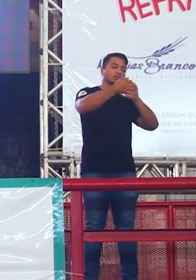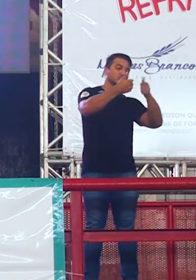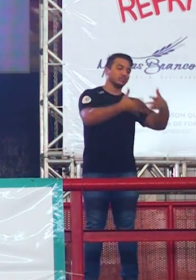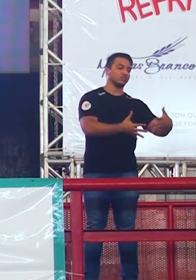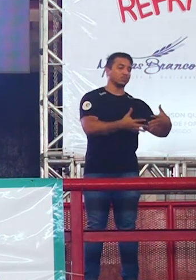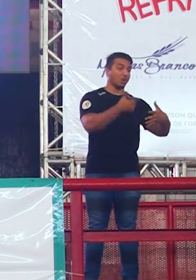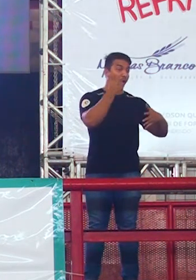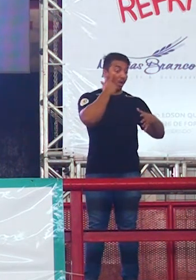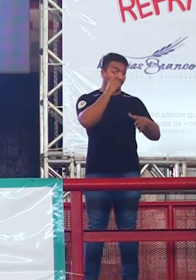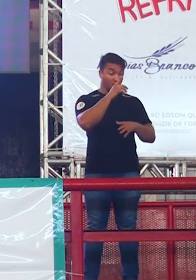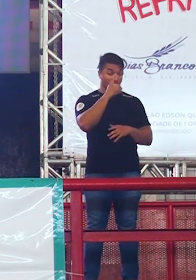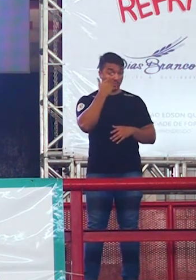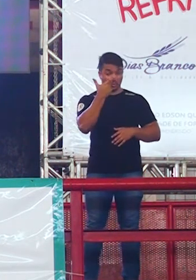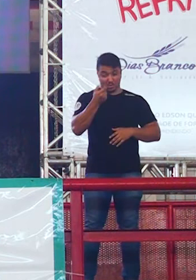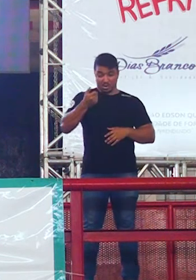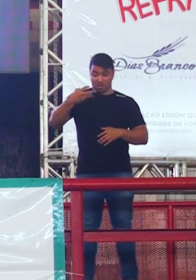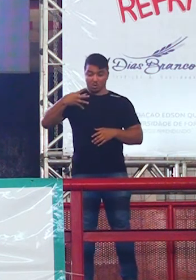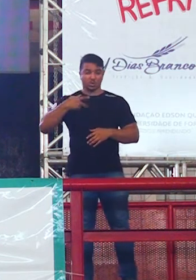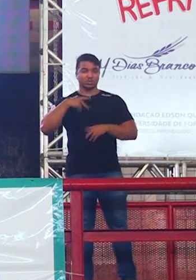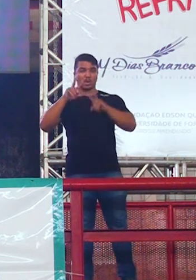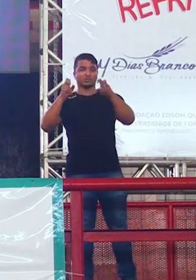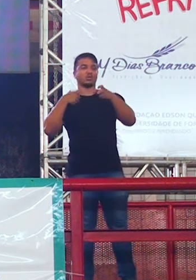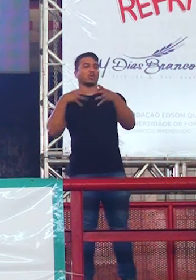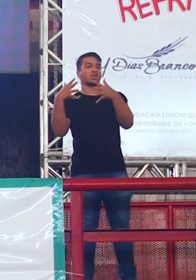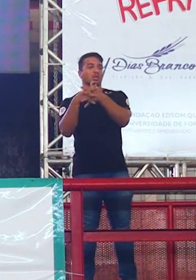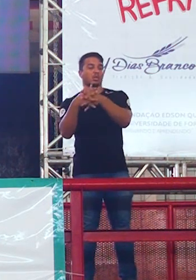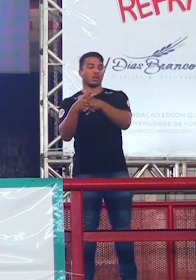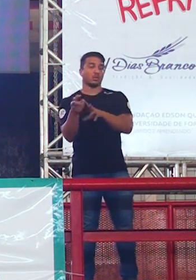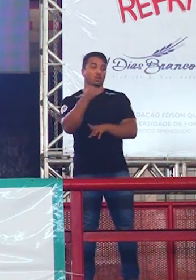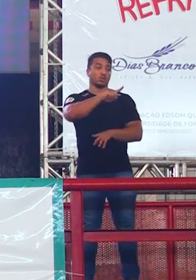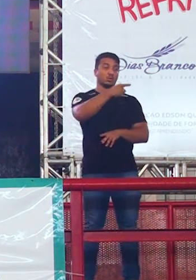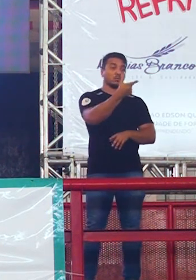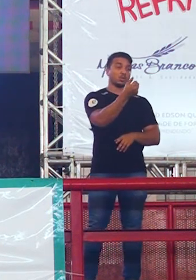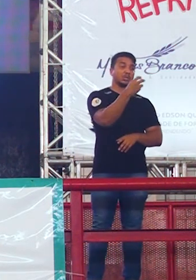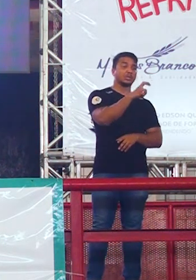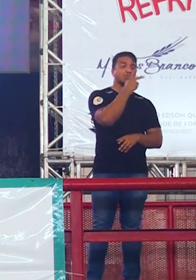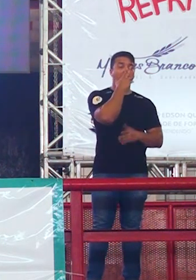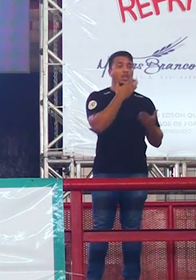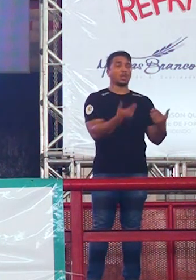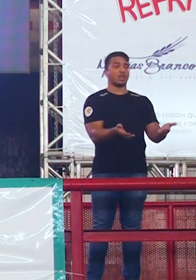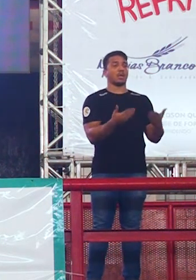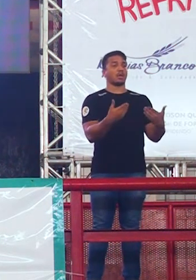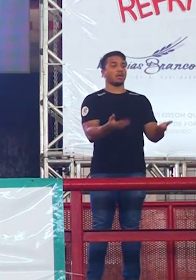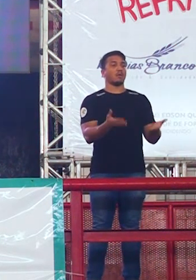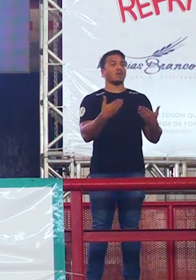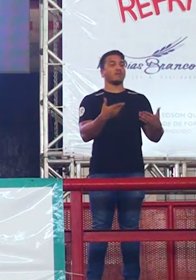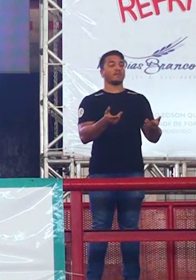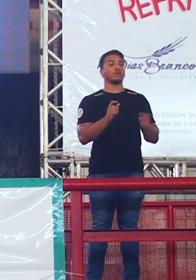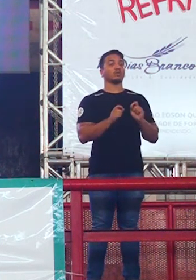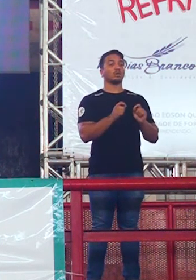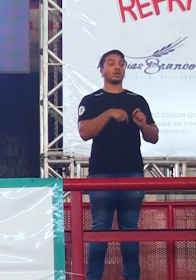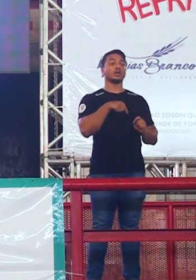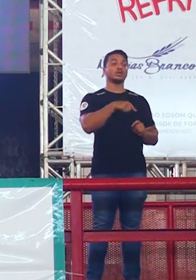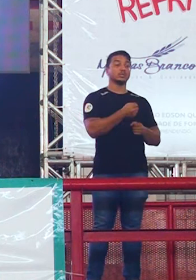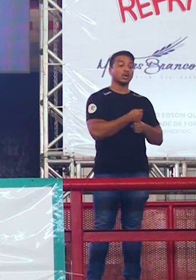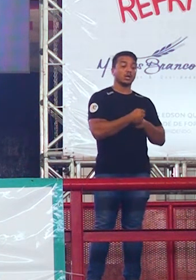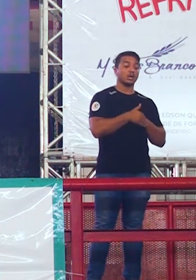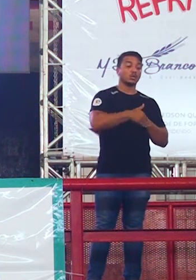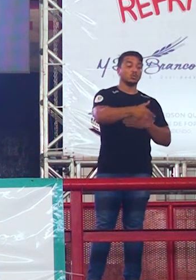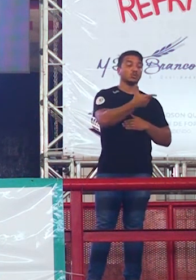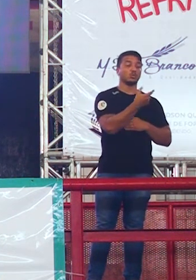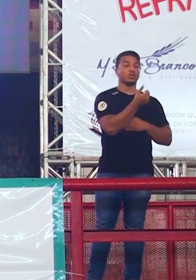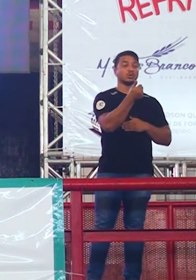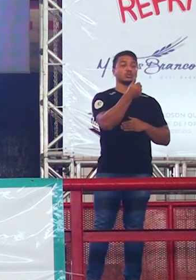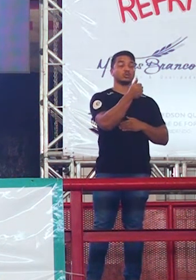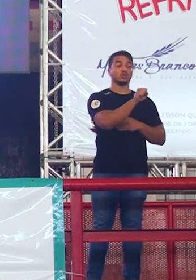2014 foi um tema complexo e em 2015 um tema light, isso é sinal de que este ano eles vão